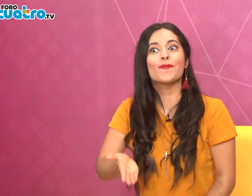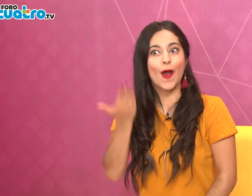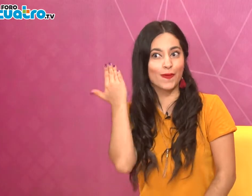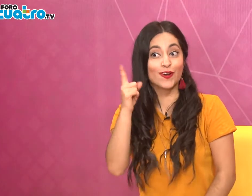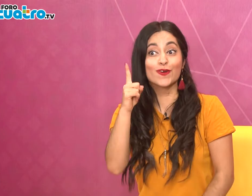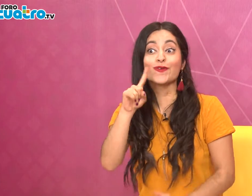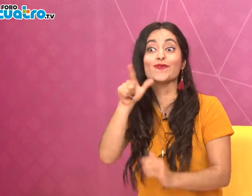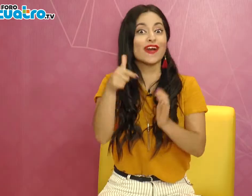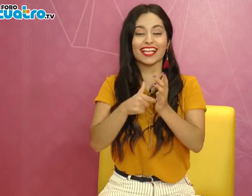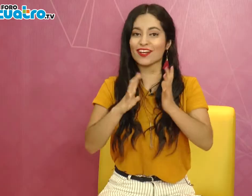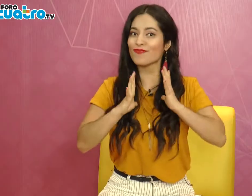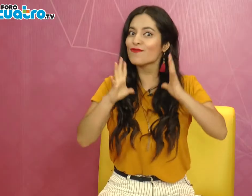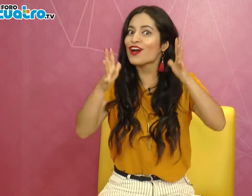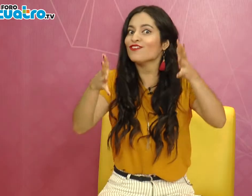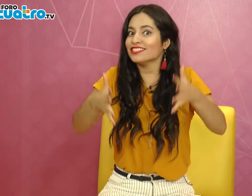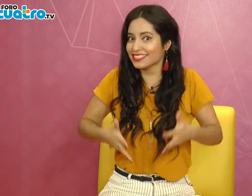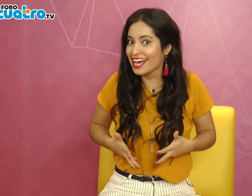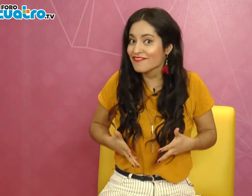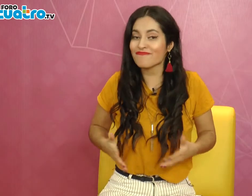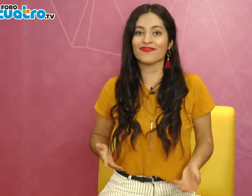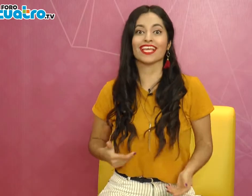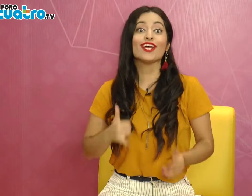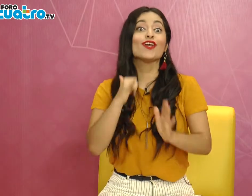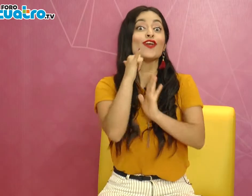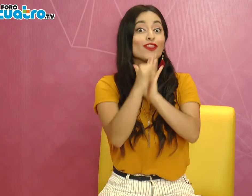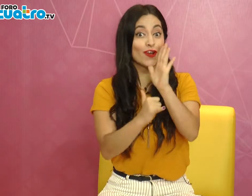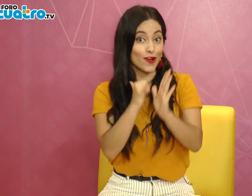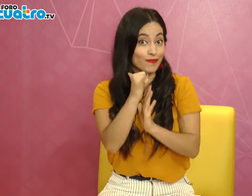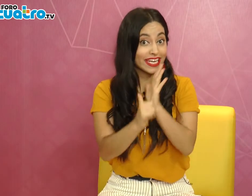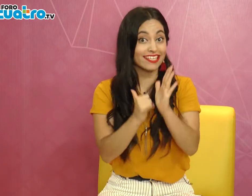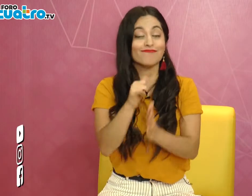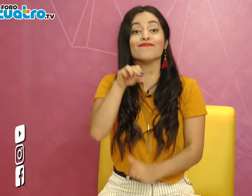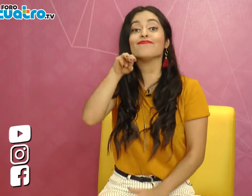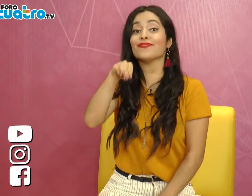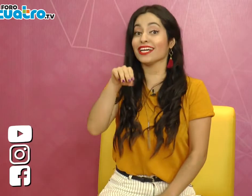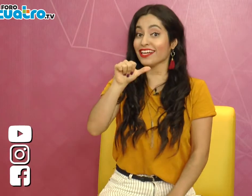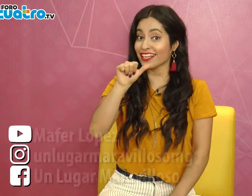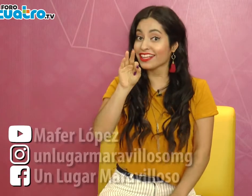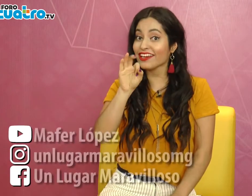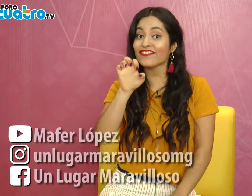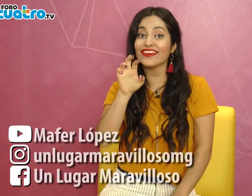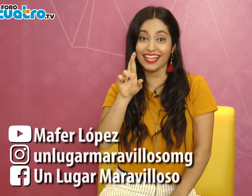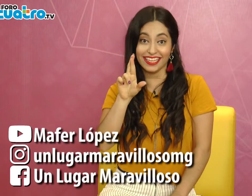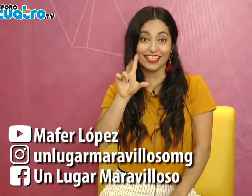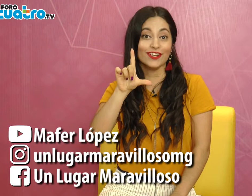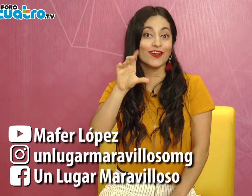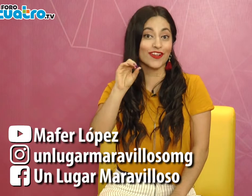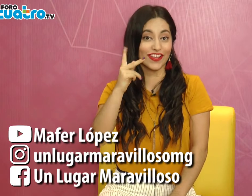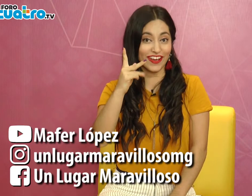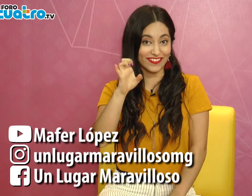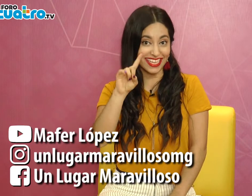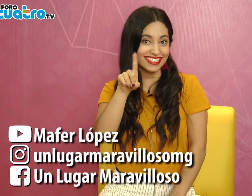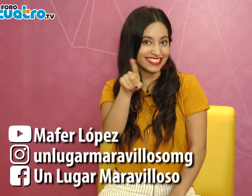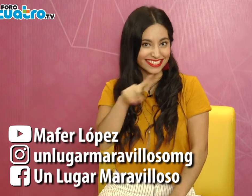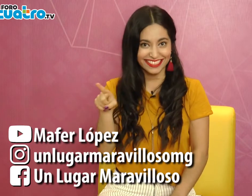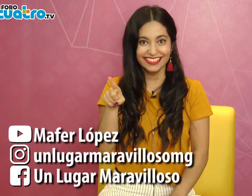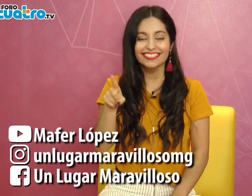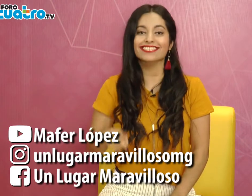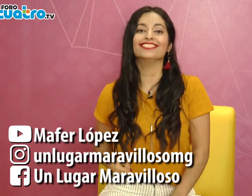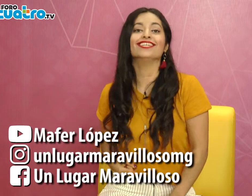Yo los invito a un lugar maravilloso en mi canal de YouTube, Máfer López. Así pueden